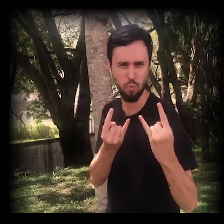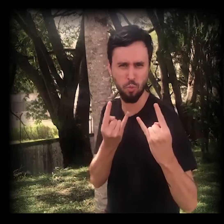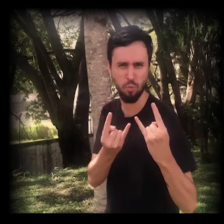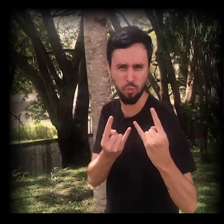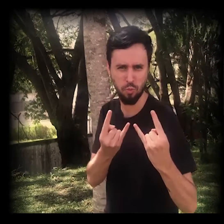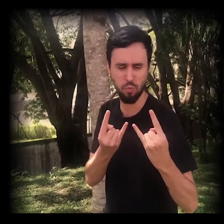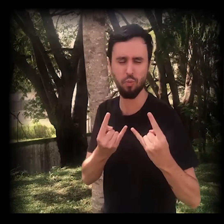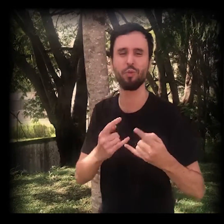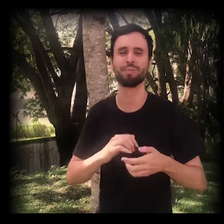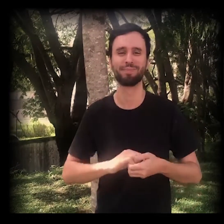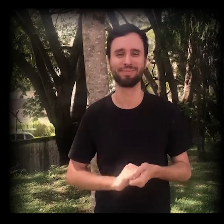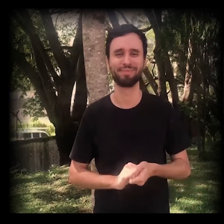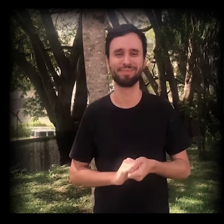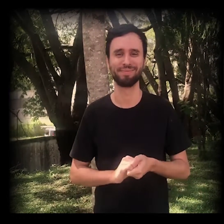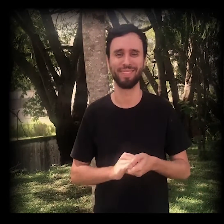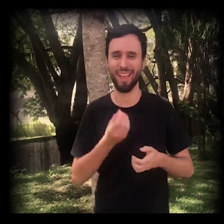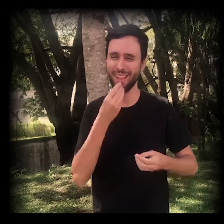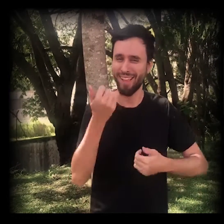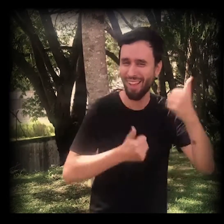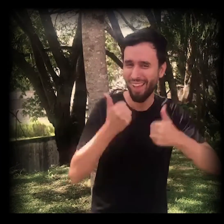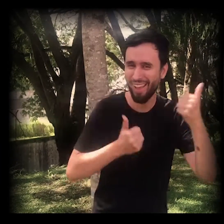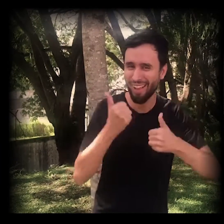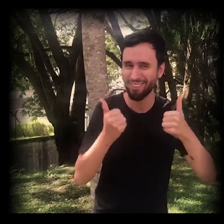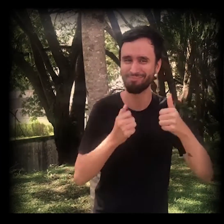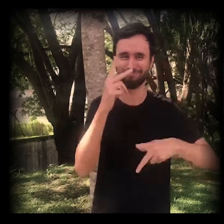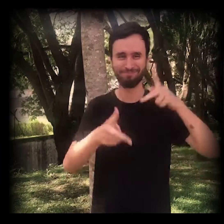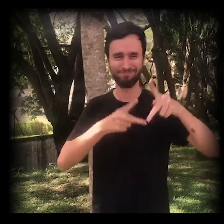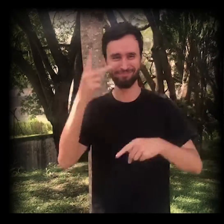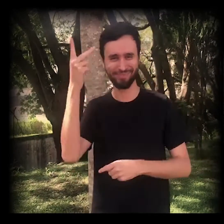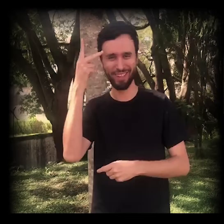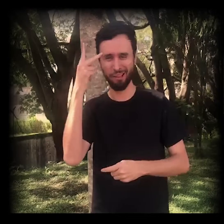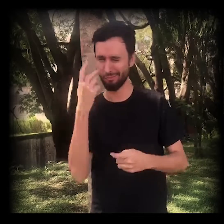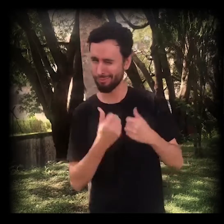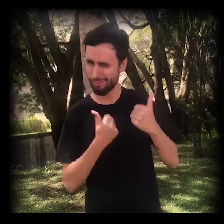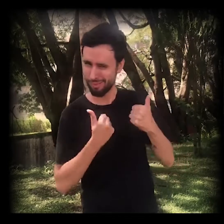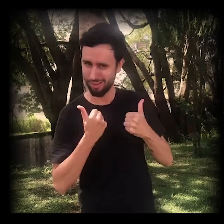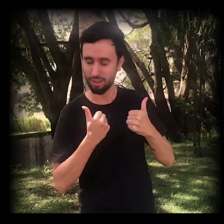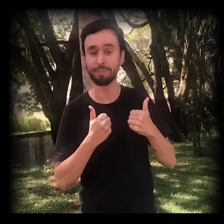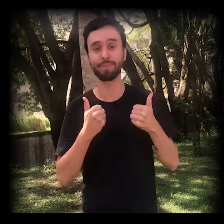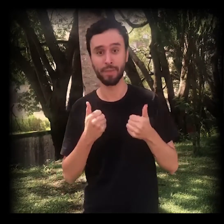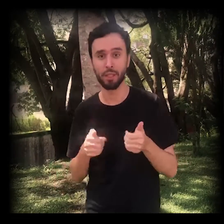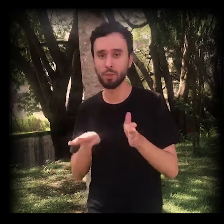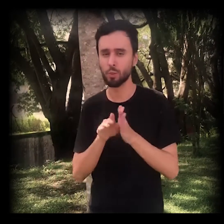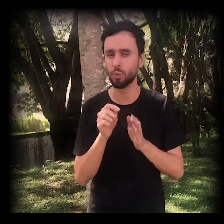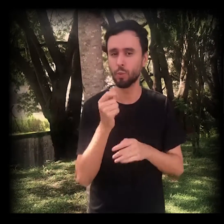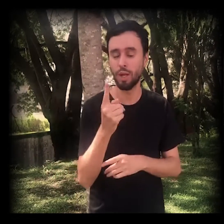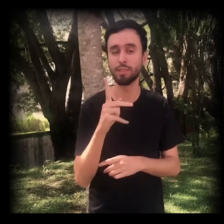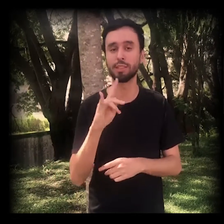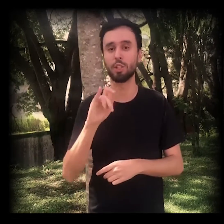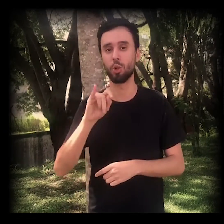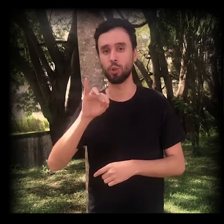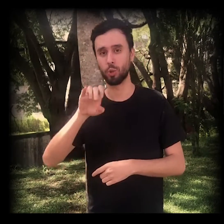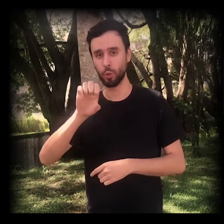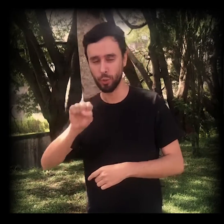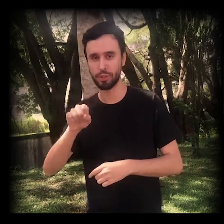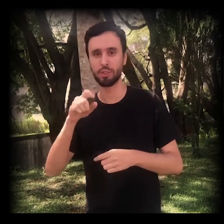Aô, Quilotones! Fala, galera de São Paulo! Quilotones tá chegando aí dia 18 de abril,